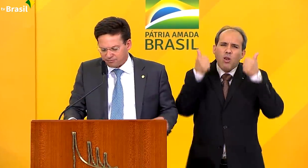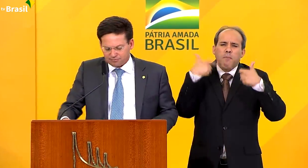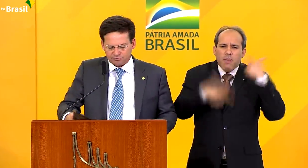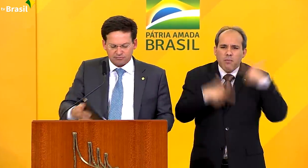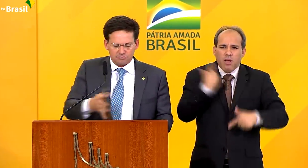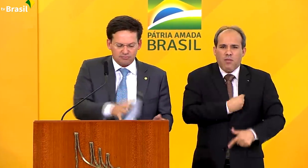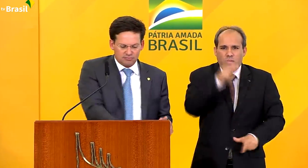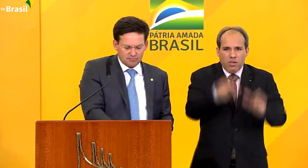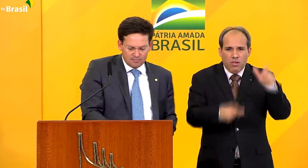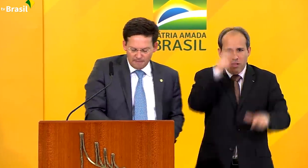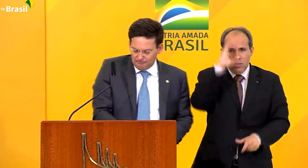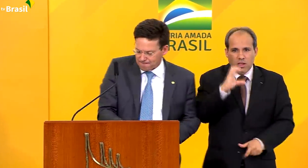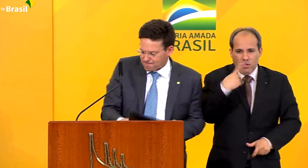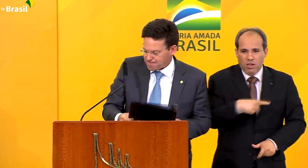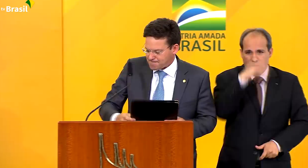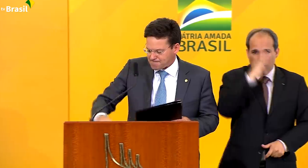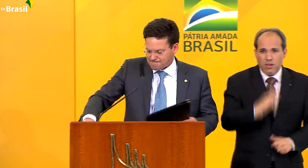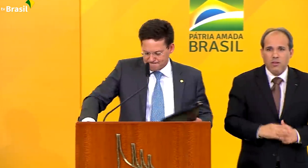brasileiro. Aplausos.